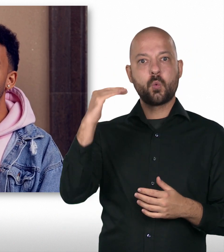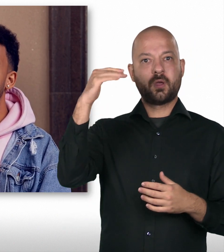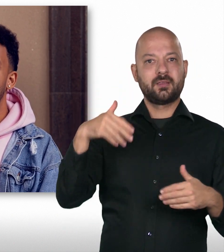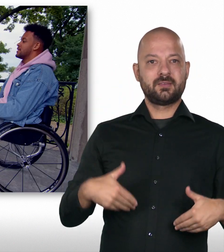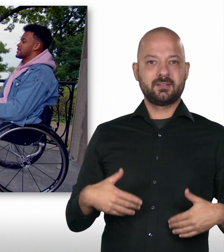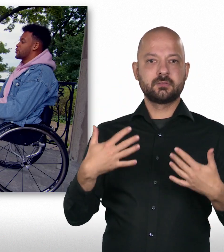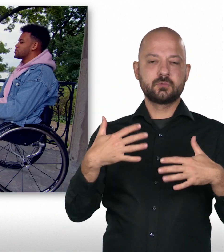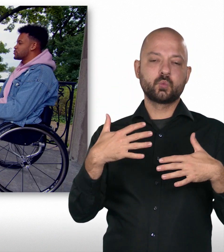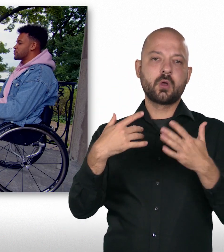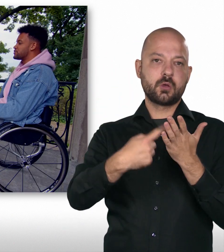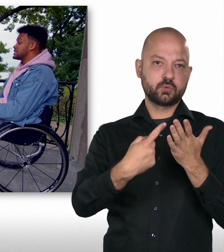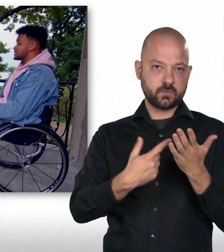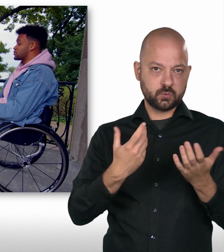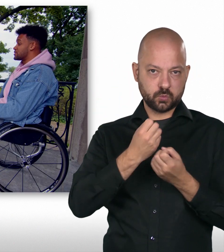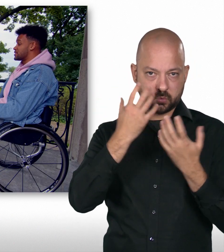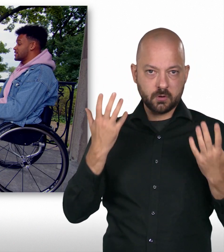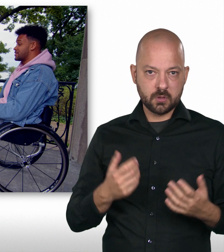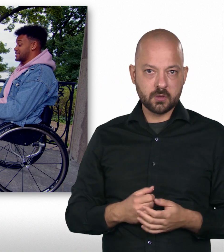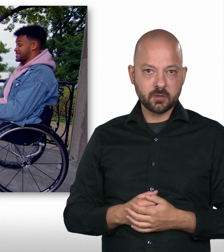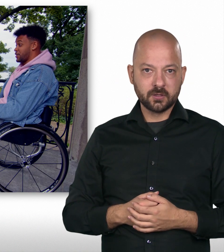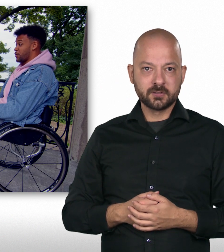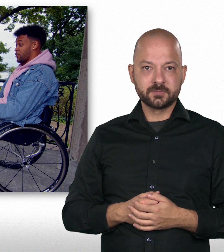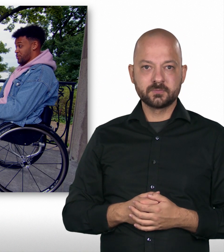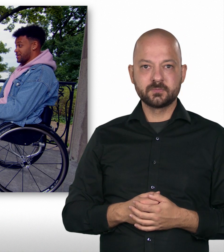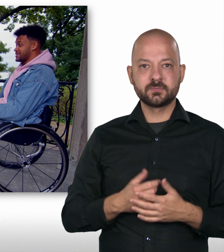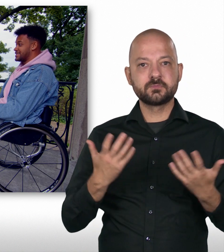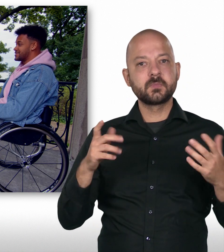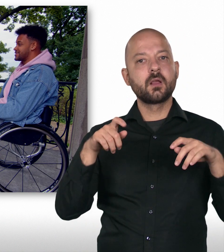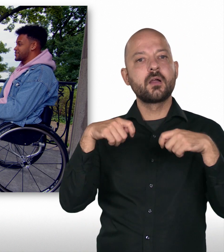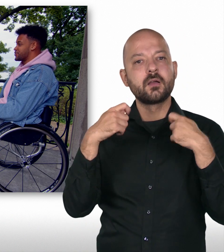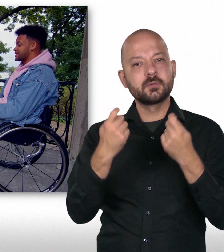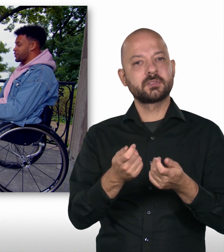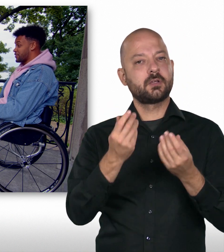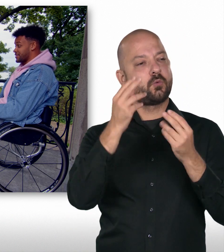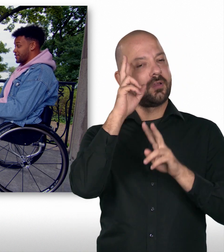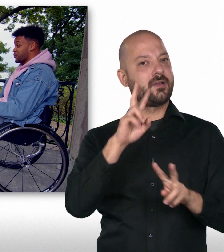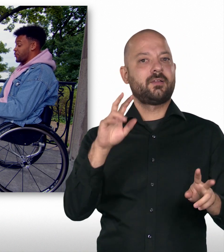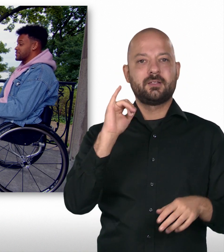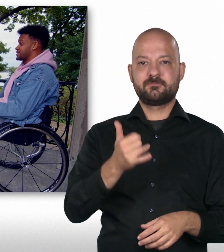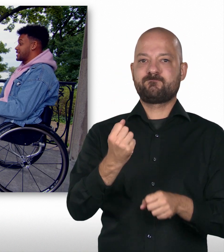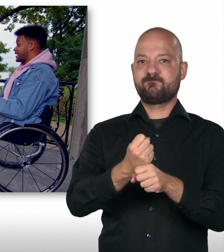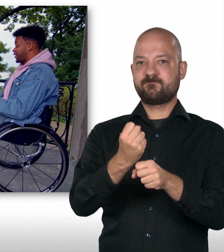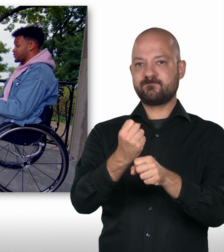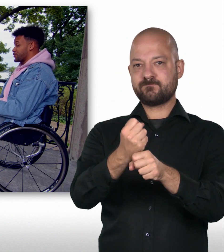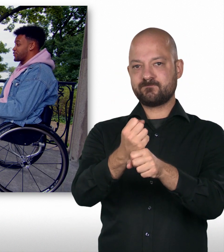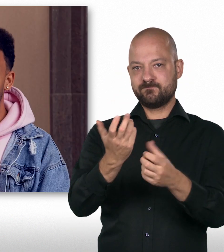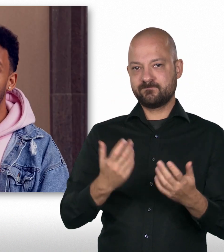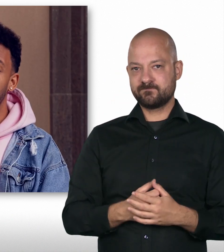du dich dann auch in Zukunft siehst. Und ja, dieser höhere Dienst ist natürlich dann auch eine große Herausforderung, aber